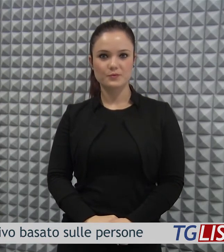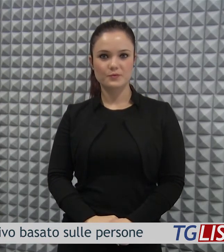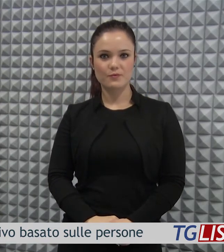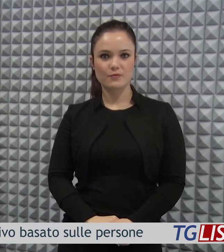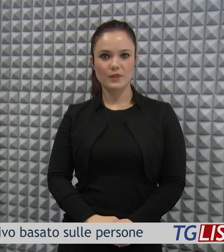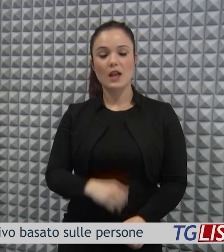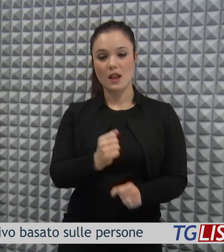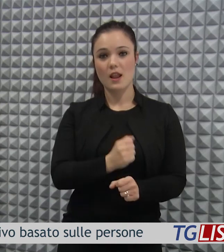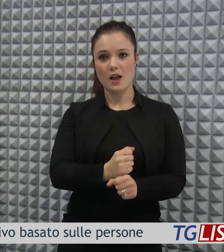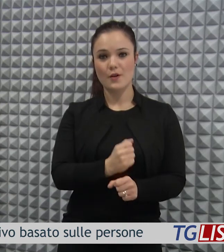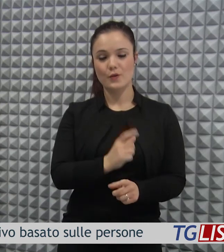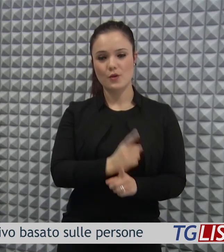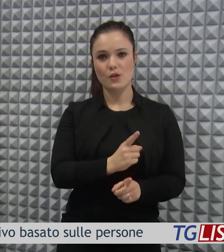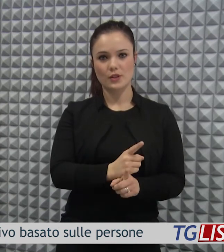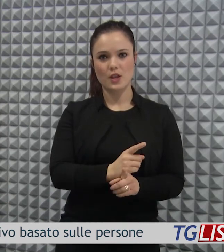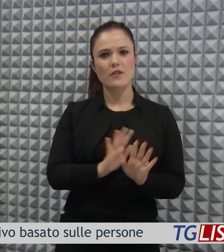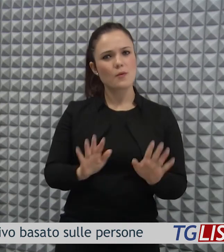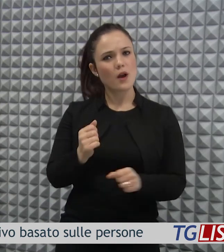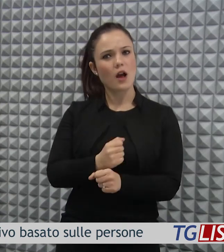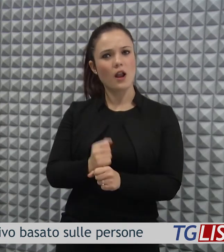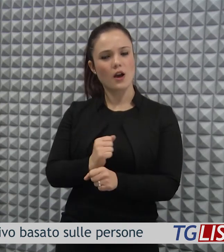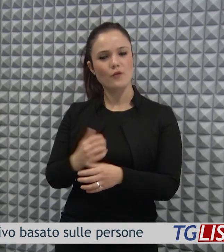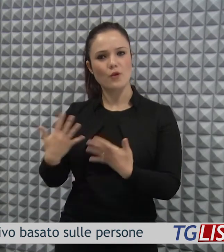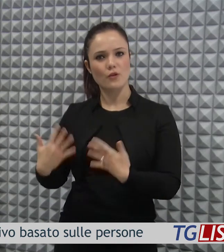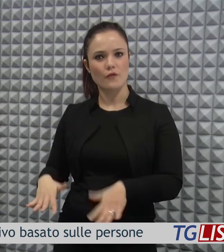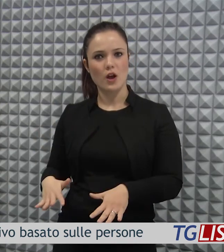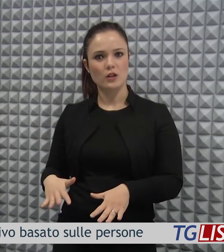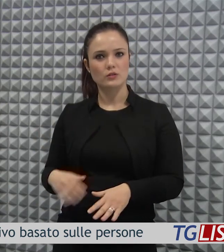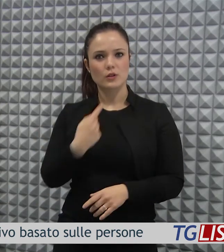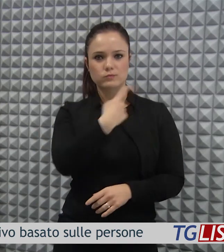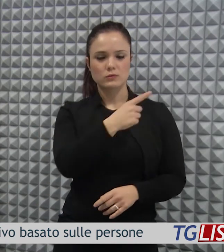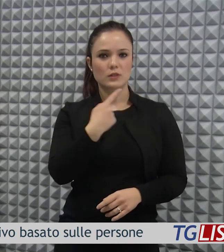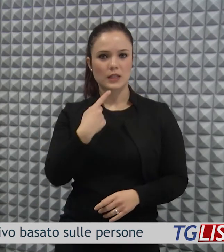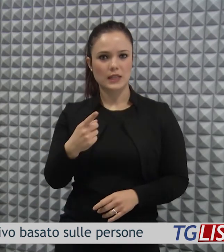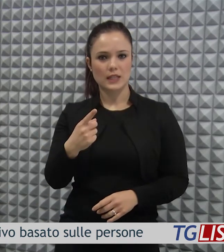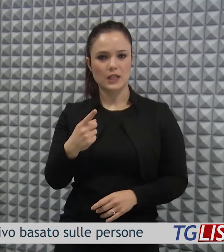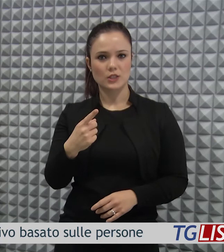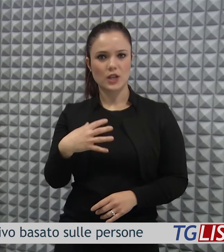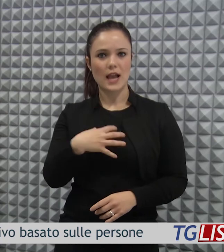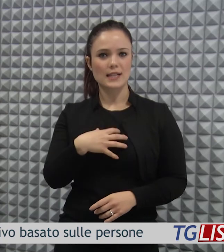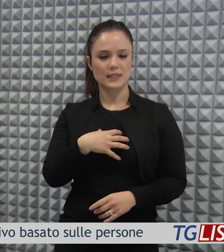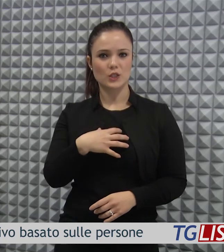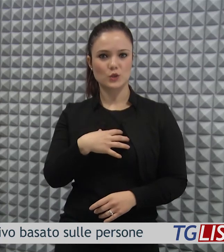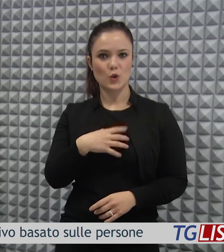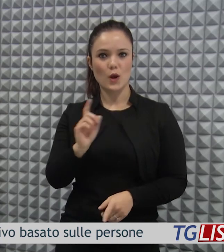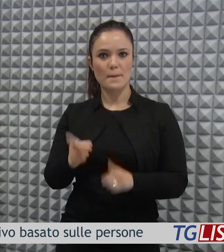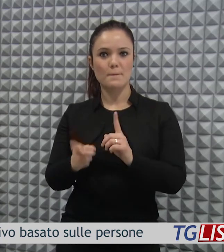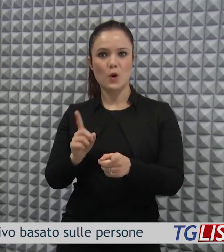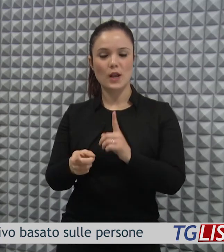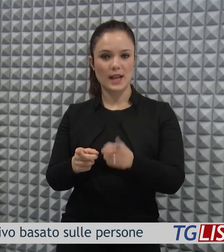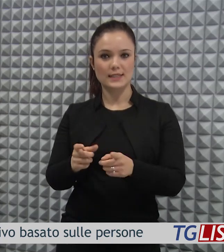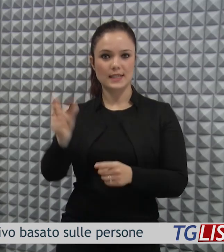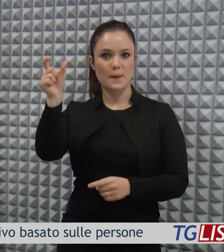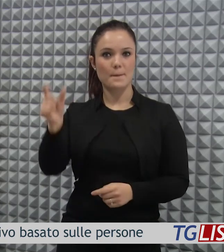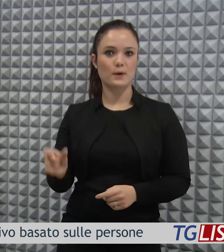C'è tanto ancora da fare e tanto che abbiamo già fatto, ha affermato l'assessore alle